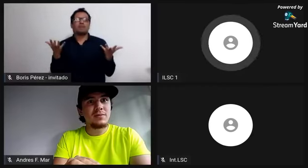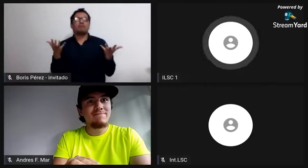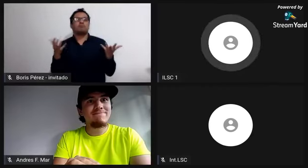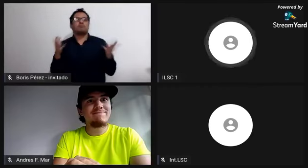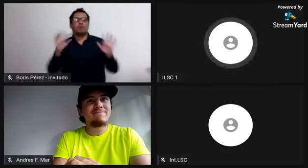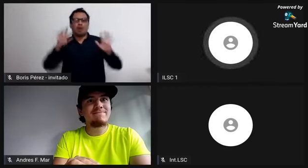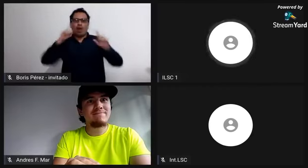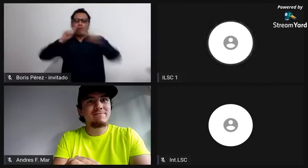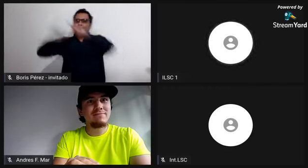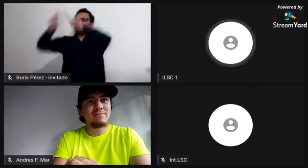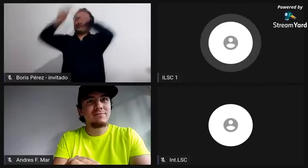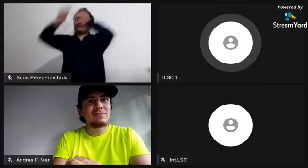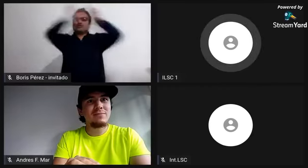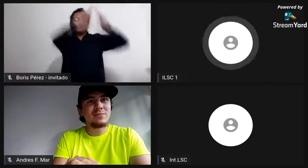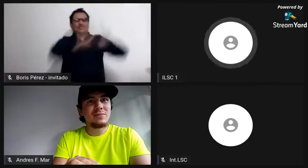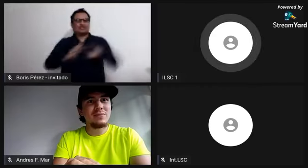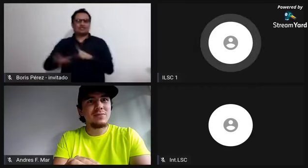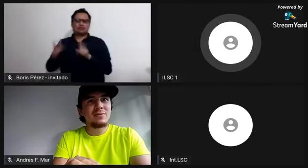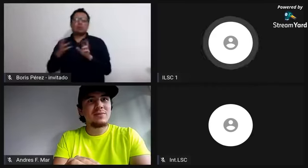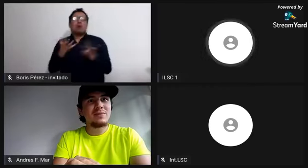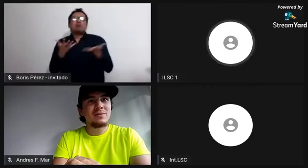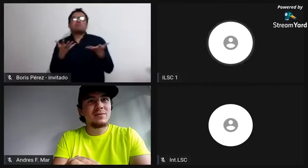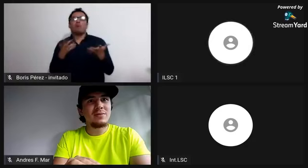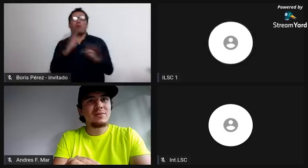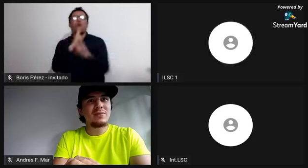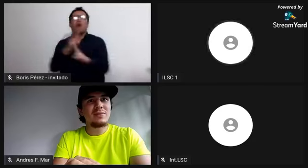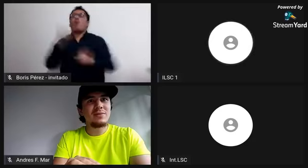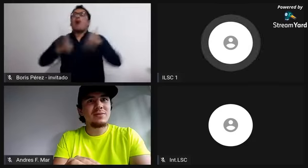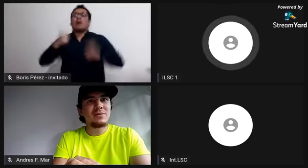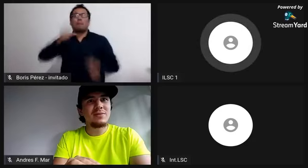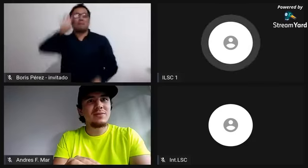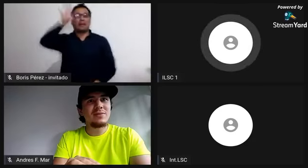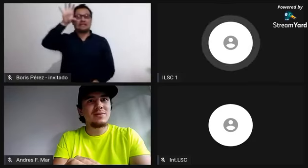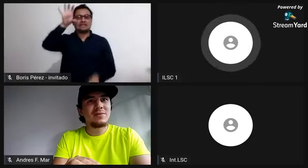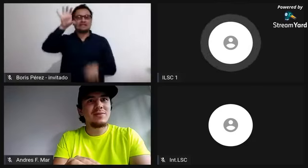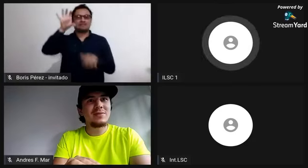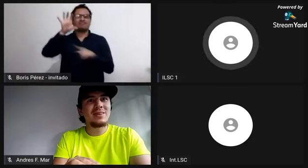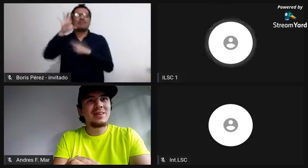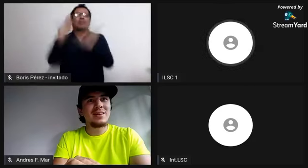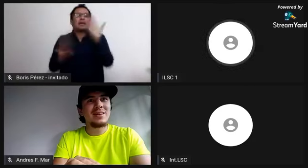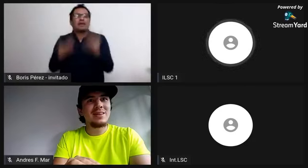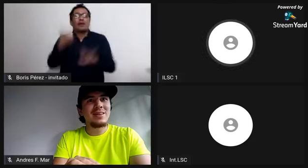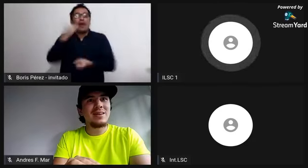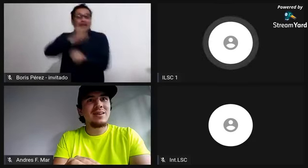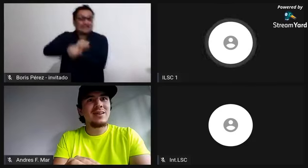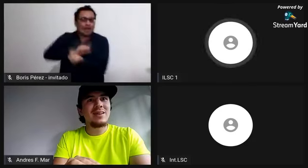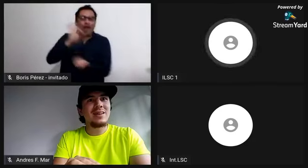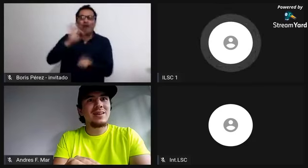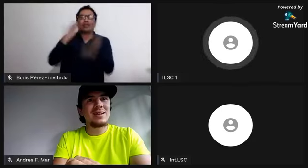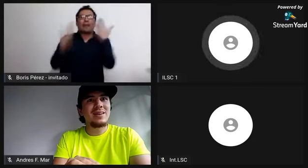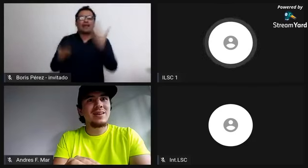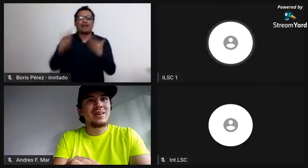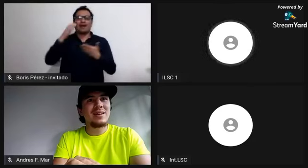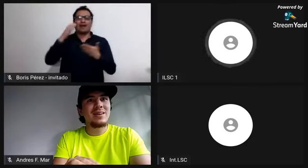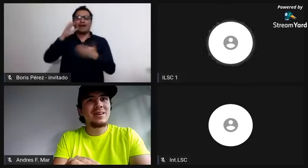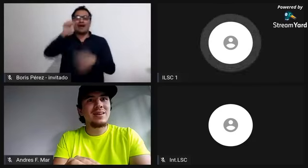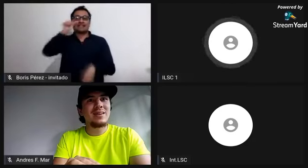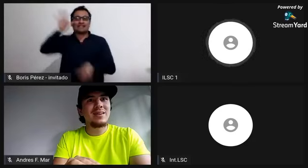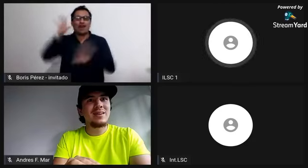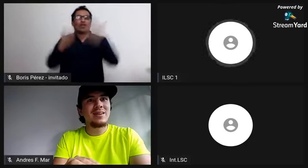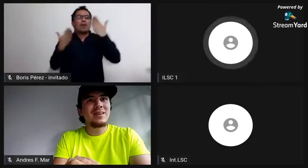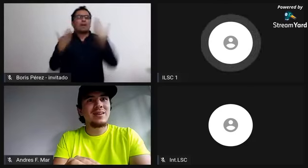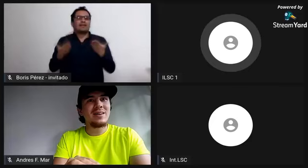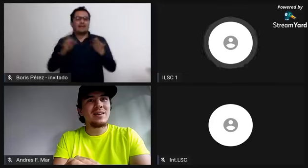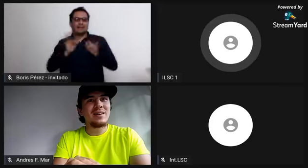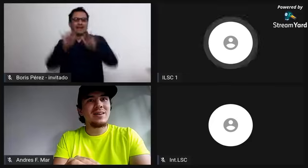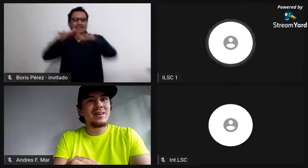por la esclavitud. Entonces, digamos que la situación es muy diferente para cada continente e